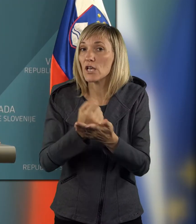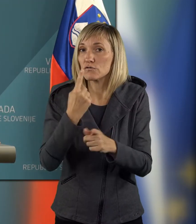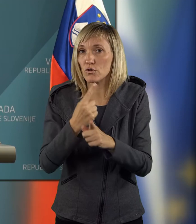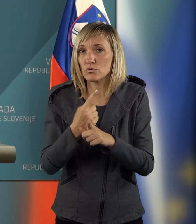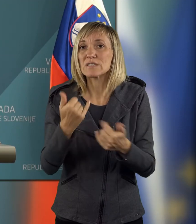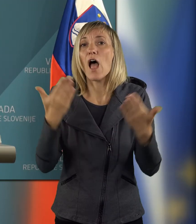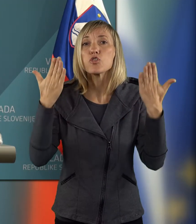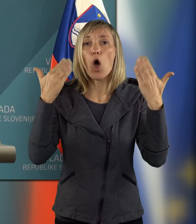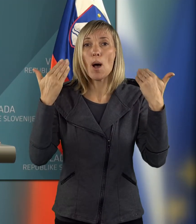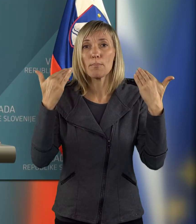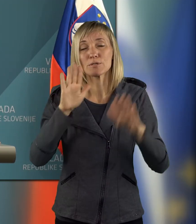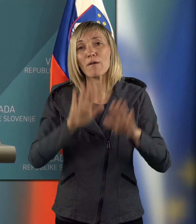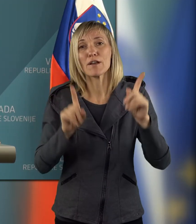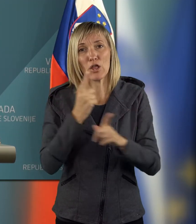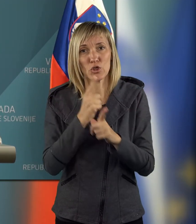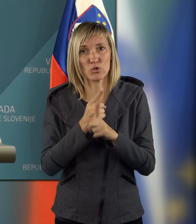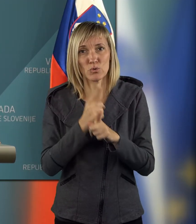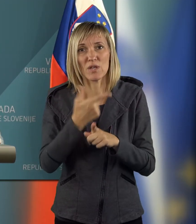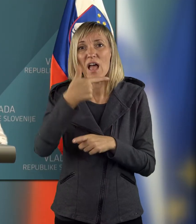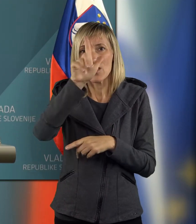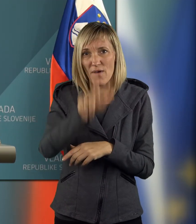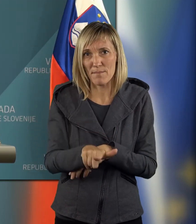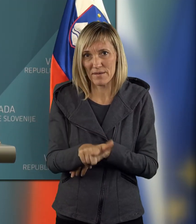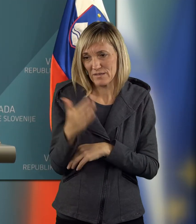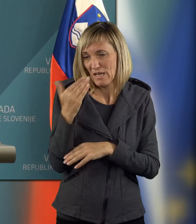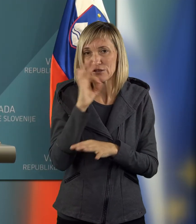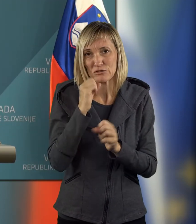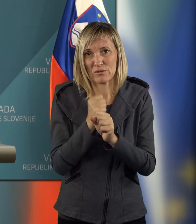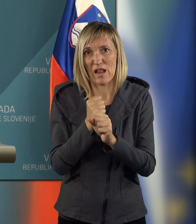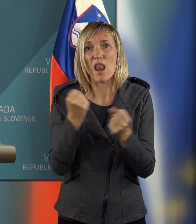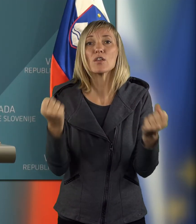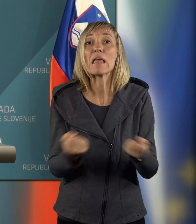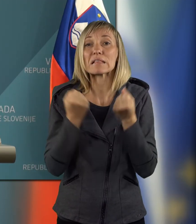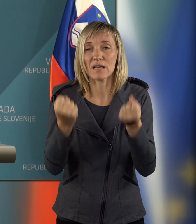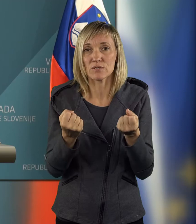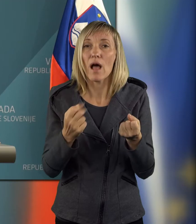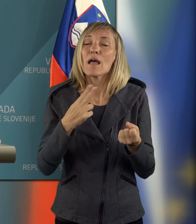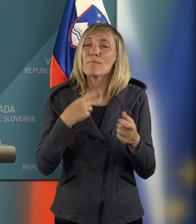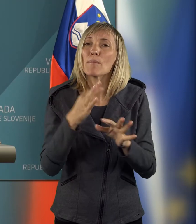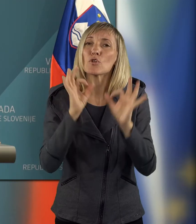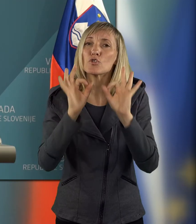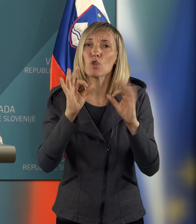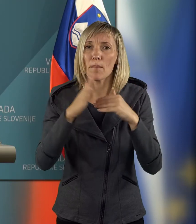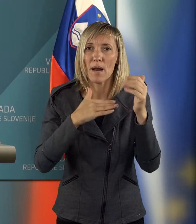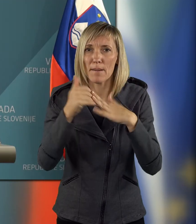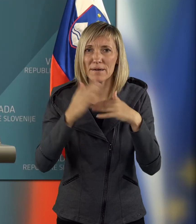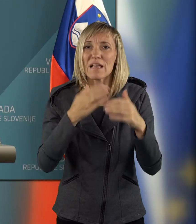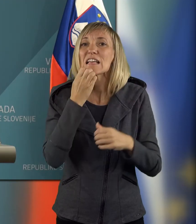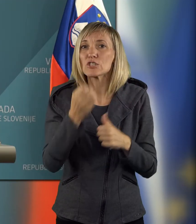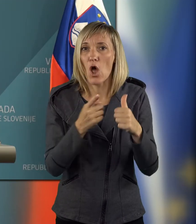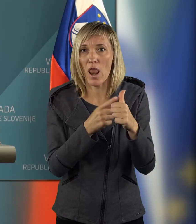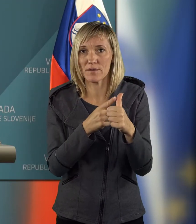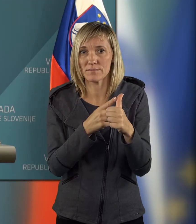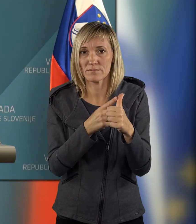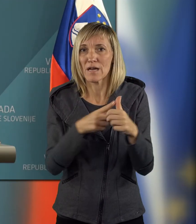tudi, da so zdaj dopustili, pa verjetno tudi te dva meseca niso intenzivno delali. Imamo pa svetle zadeve, pogledajte si izolo,